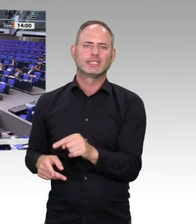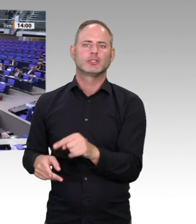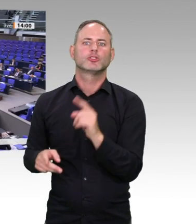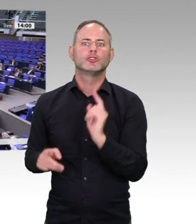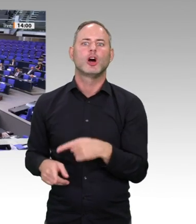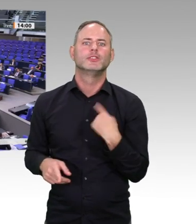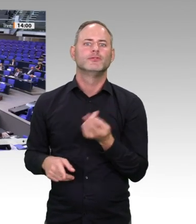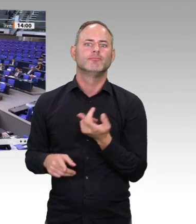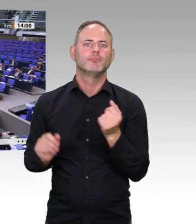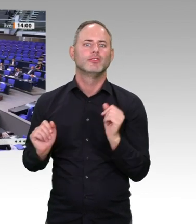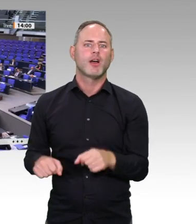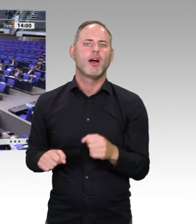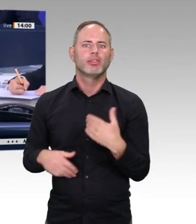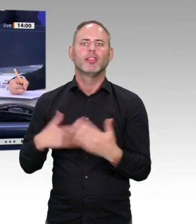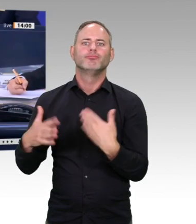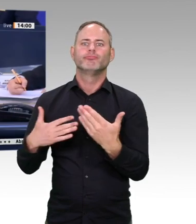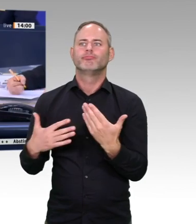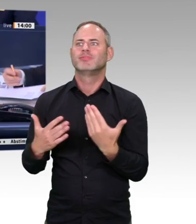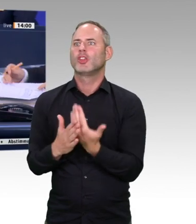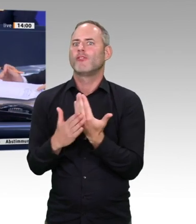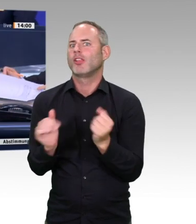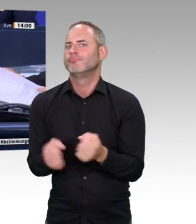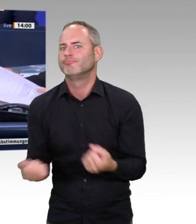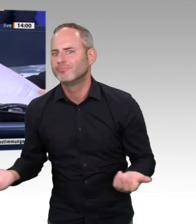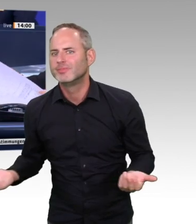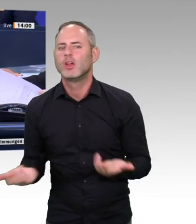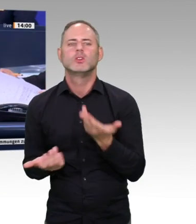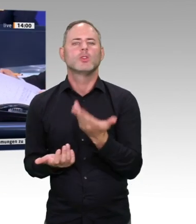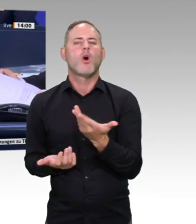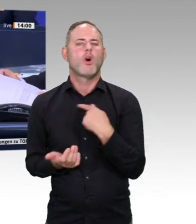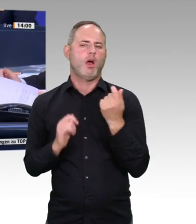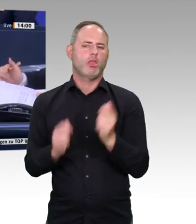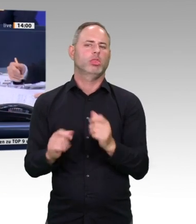Der nächste Redner für die Fraktion der SPD ist der Kollege Markus Paschke.